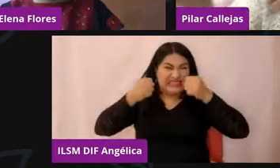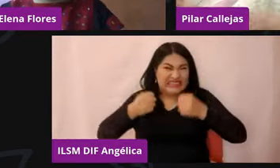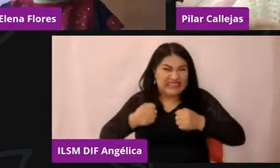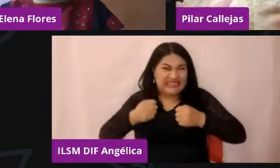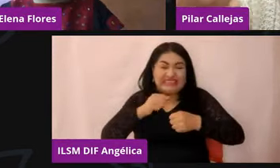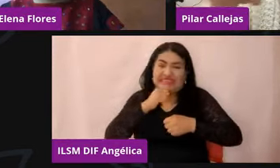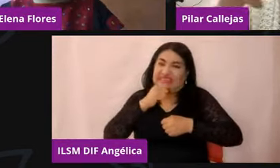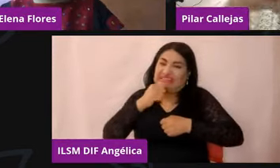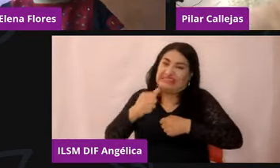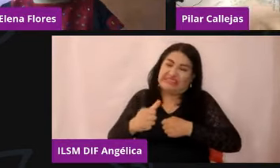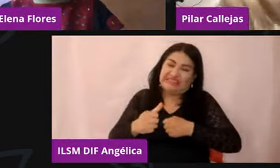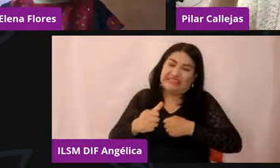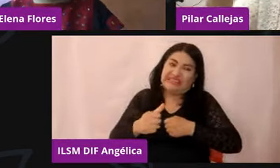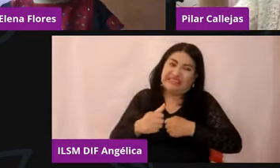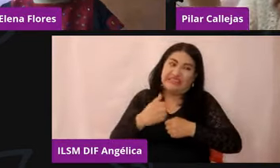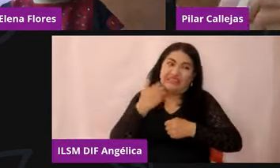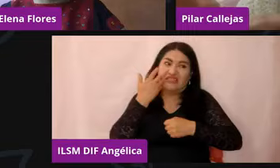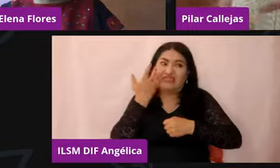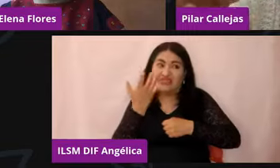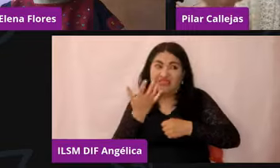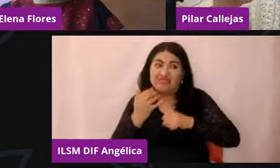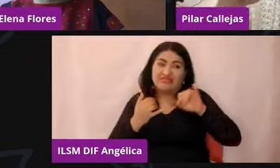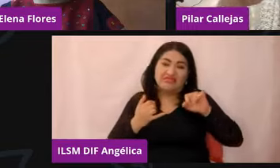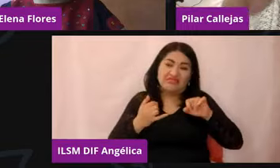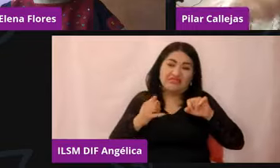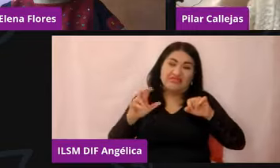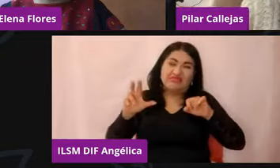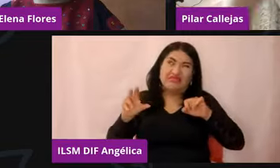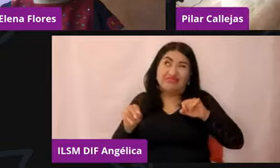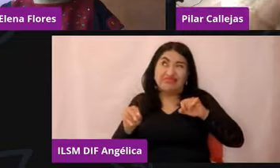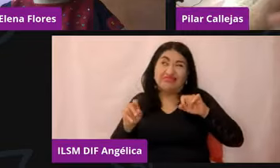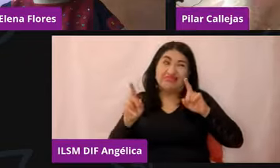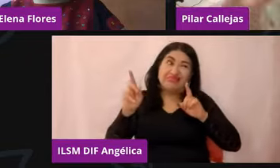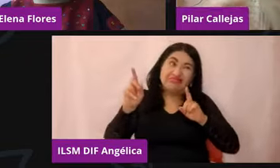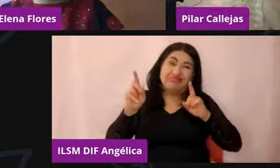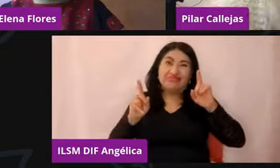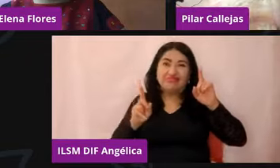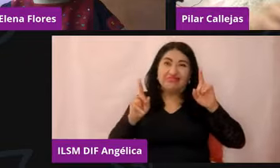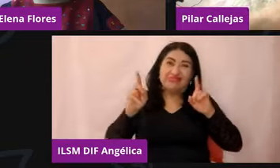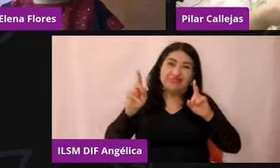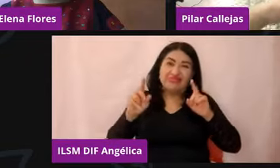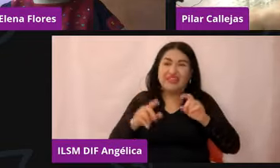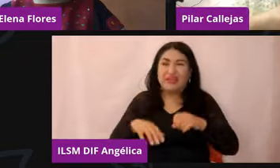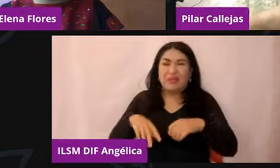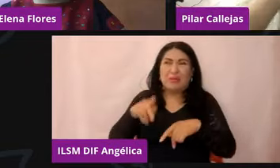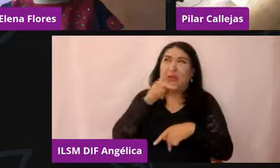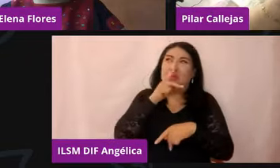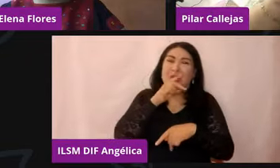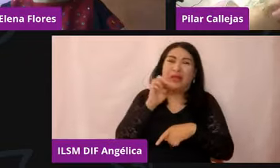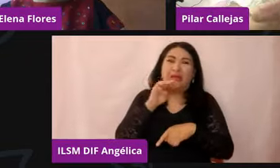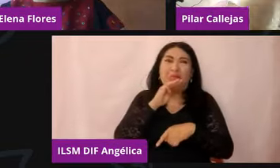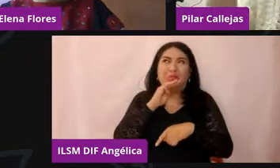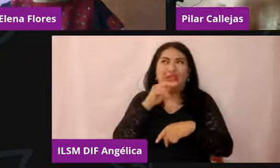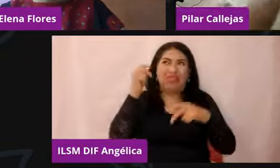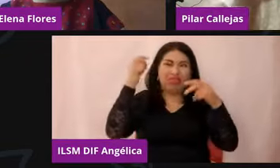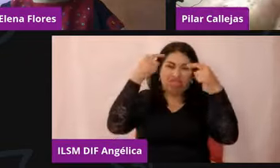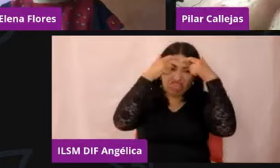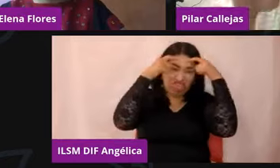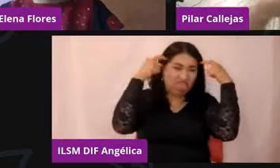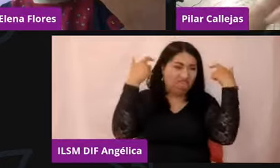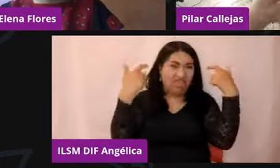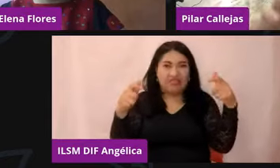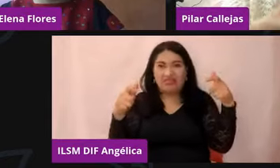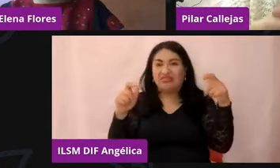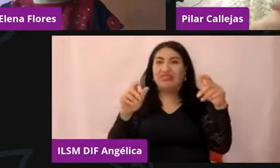como que quiero estar pero no quiero estar, como que quiero permanecer pero no quiero permanecer y al mismo tiempo no tolero a mis papás, entonces se vuelve un mar de